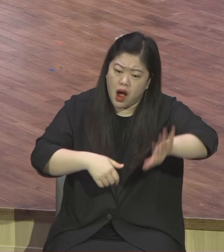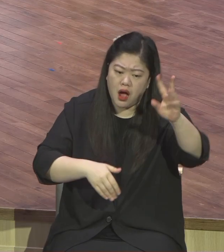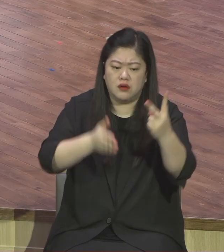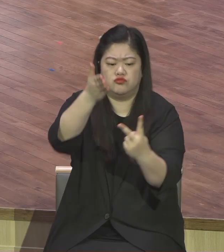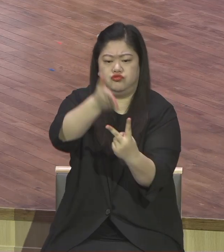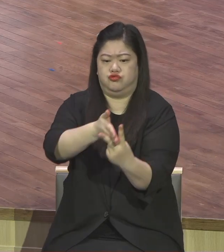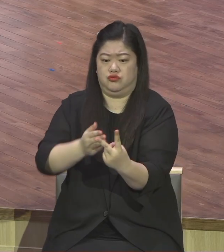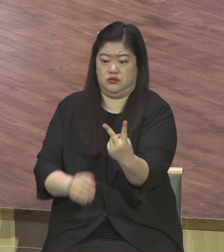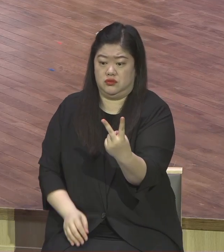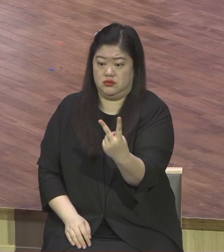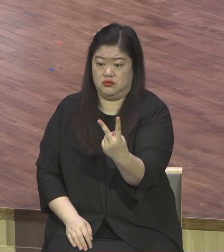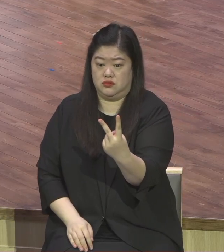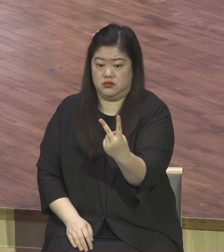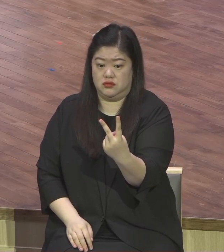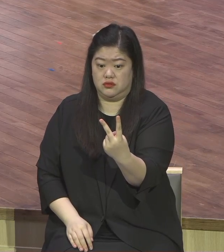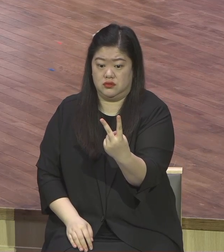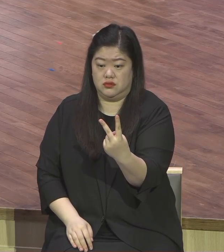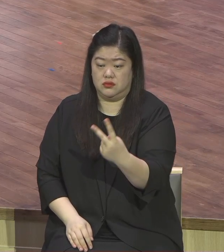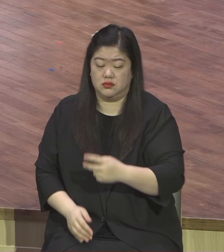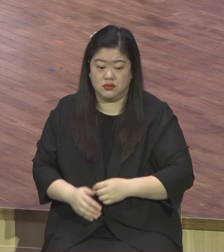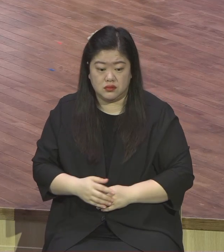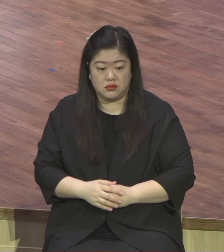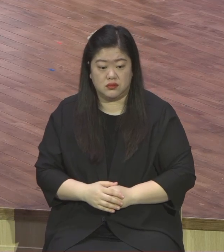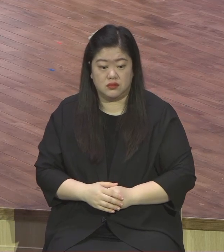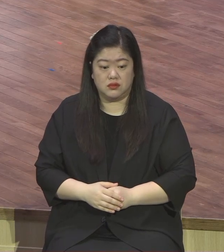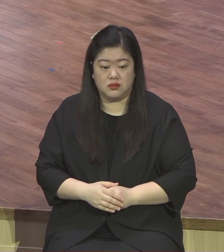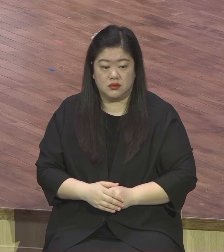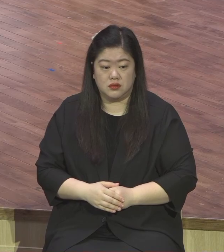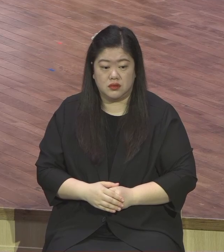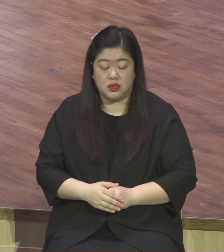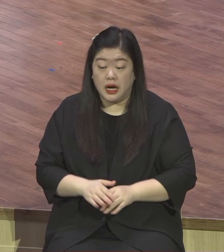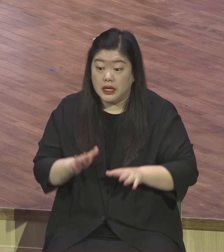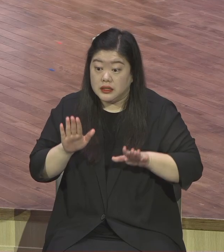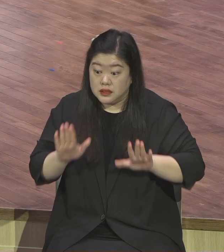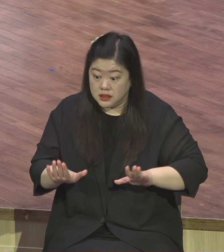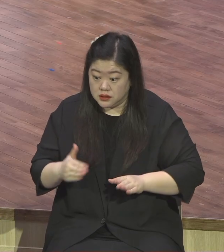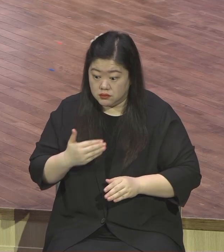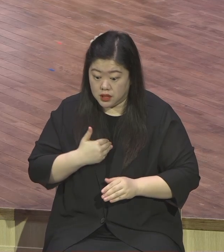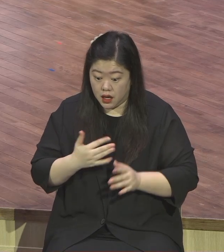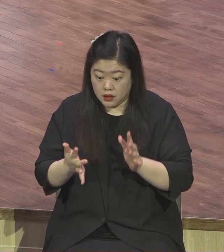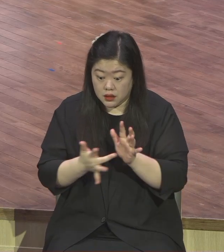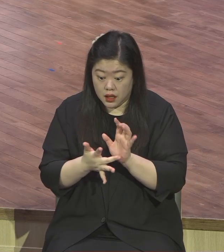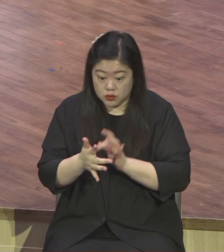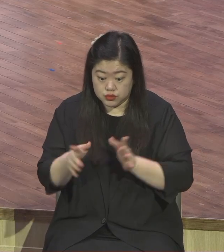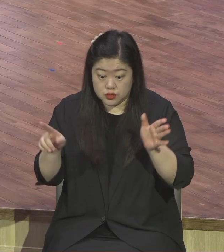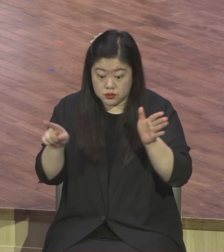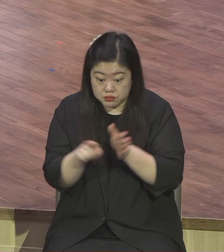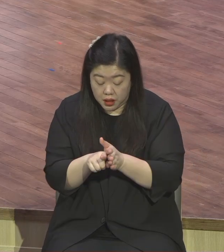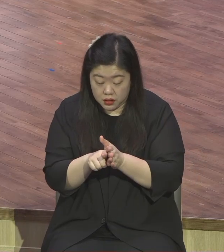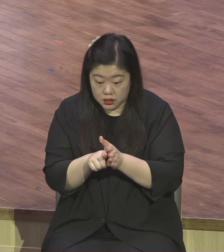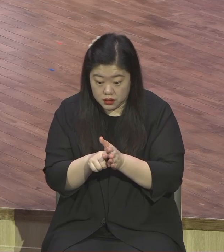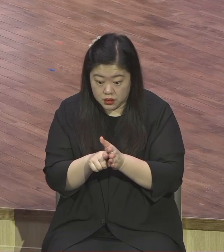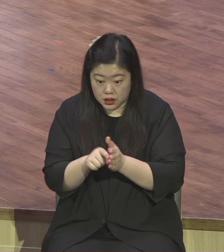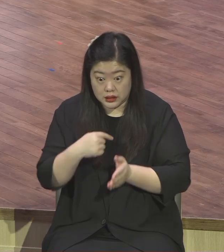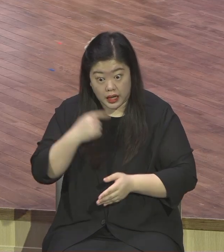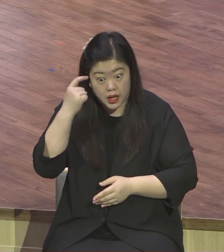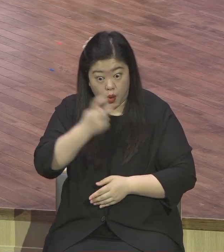영접함으로 아무것도 한 건 뭔데 은혜로 하나님 은혜로 영생의 길로 들어선 줄 믿으시기 바랍니다. 이런